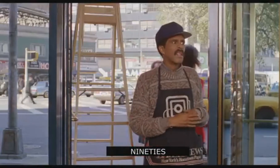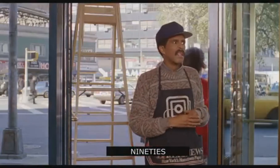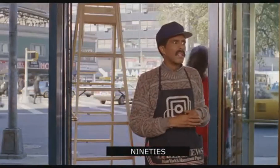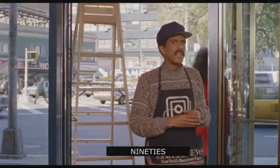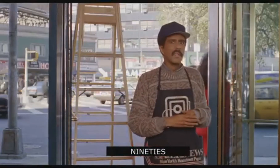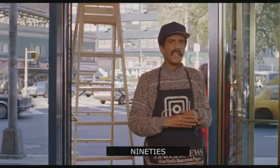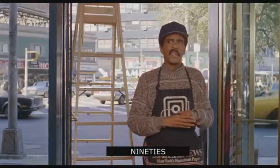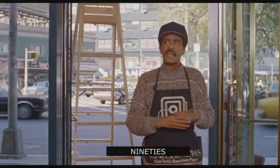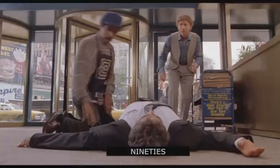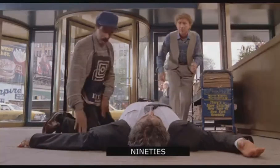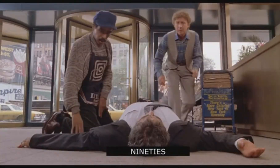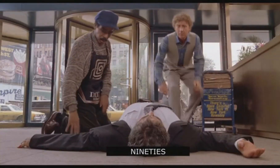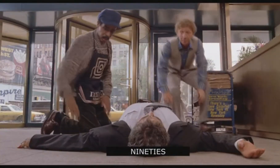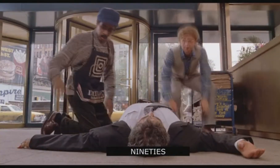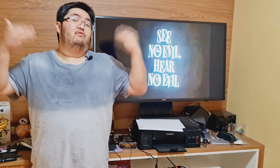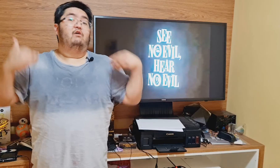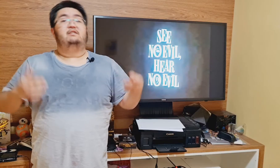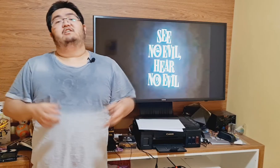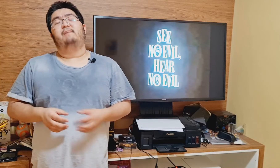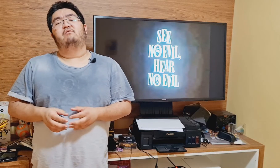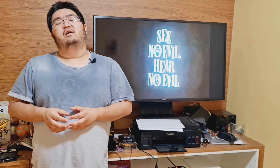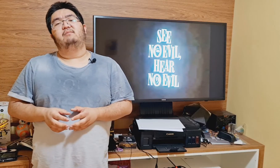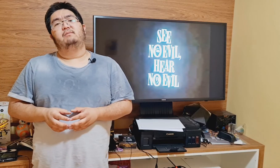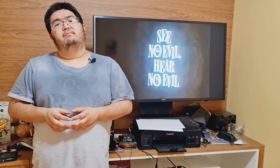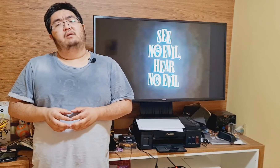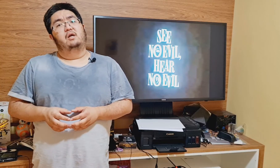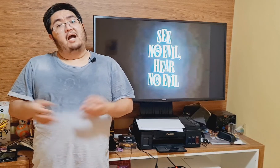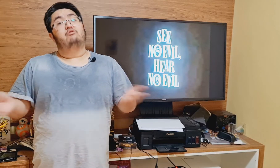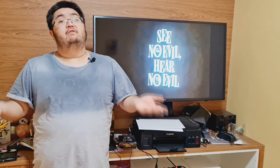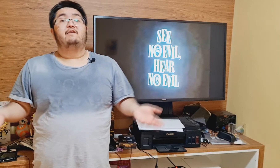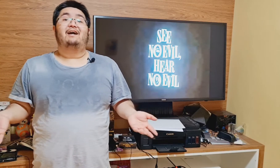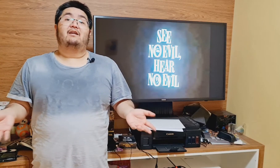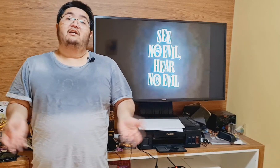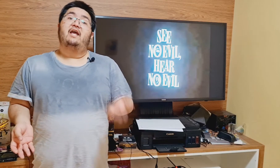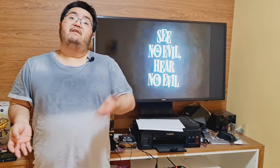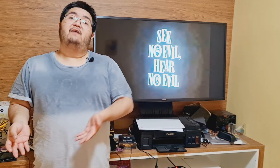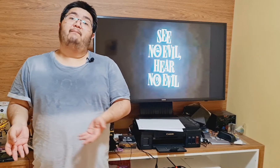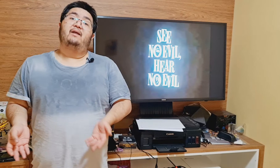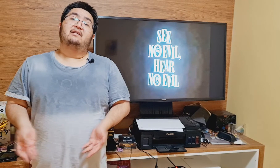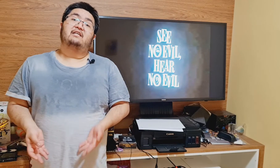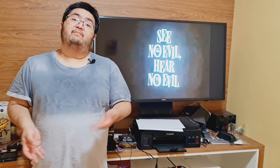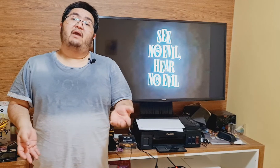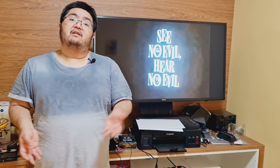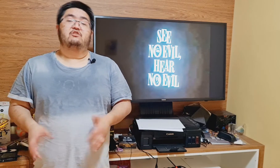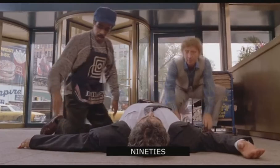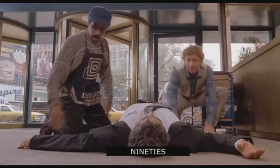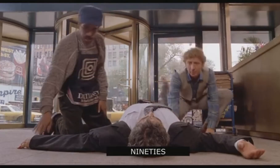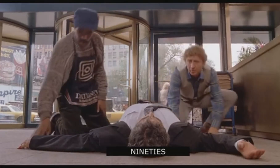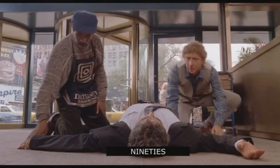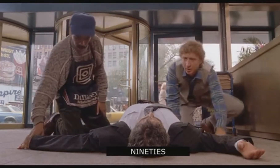Dave ser surdo e estar de costas para o crime. Ao se virar, ele vê apenas as pernas de uma mulher saindo